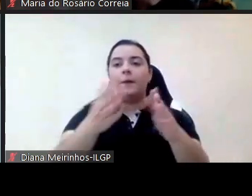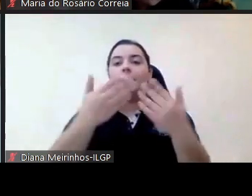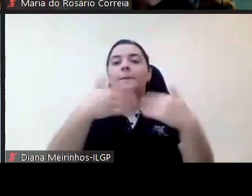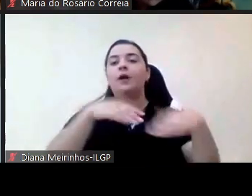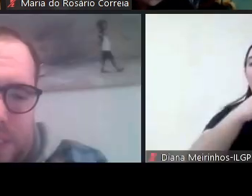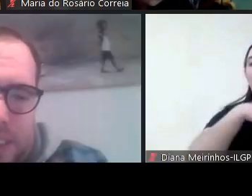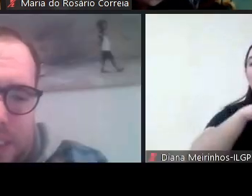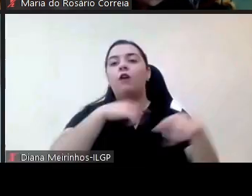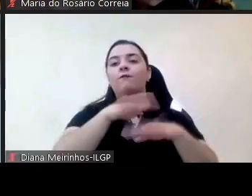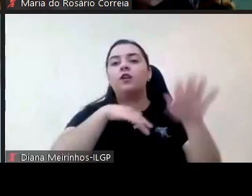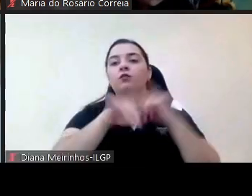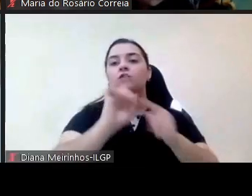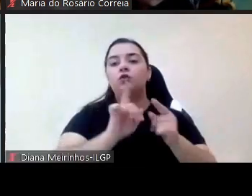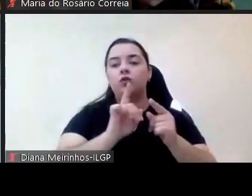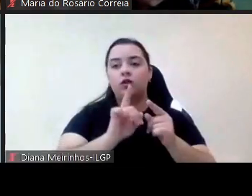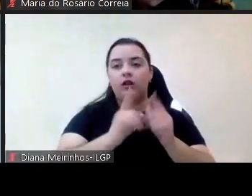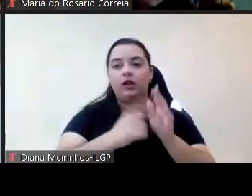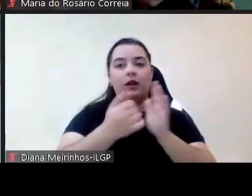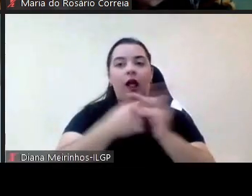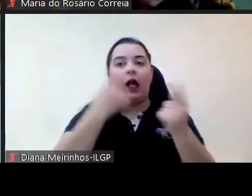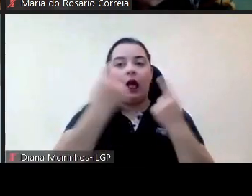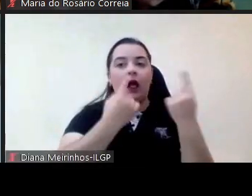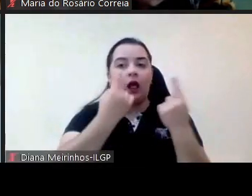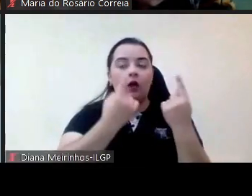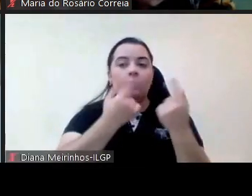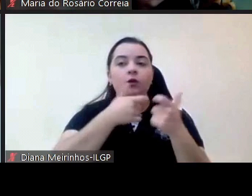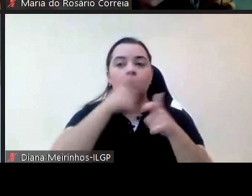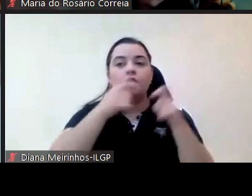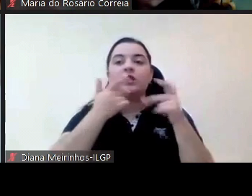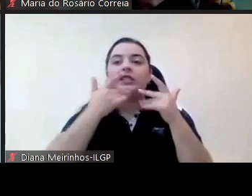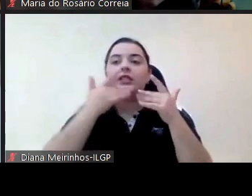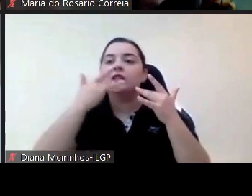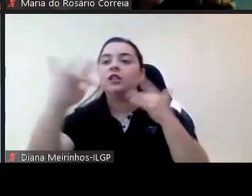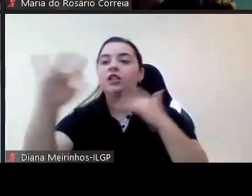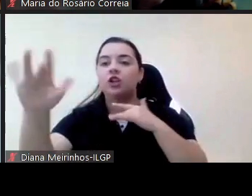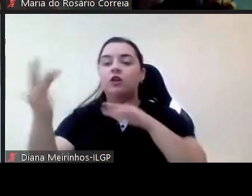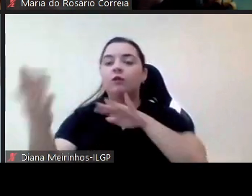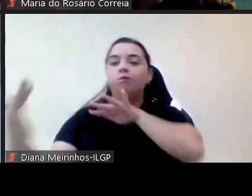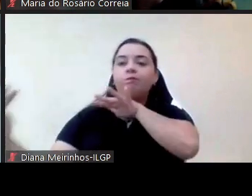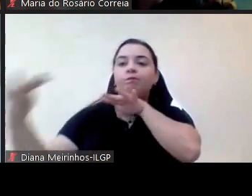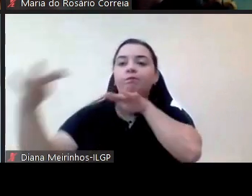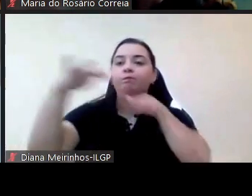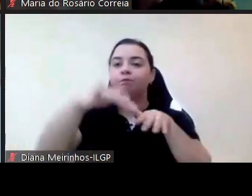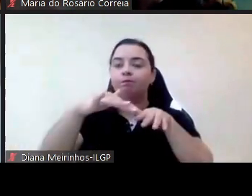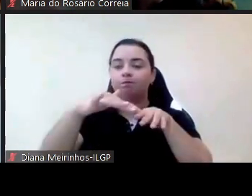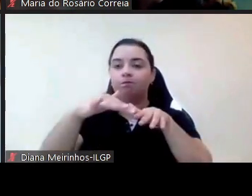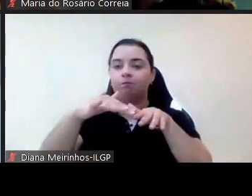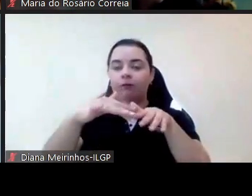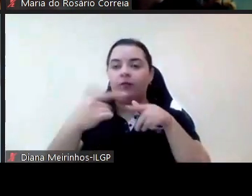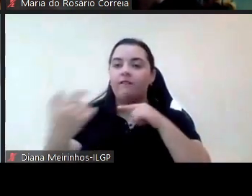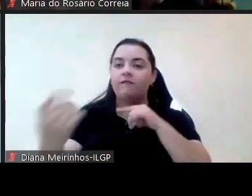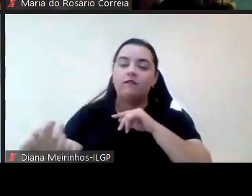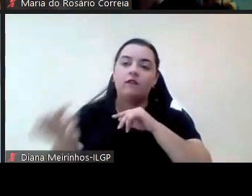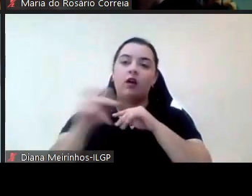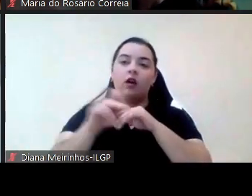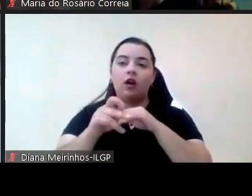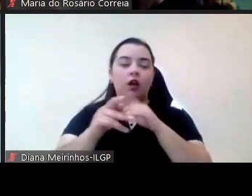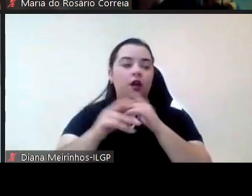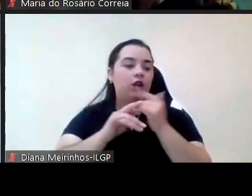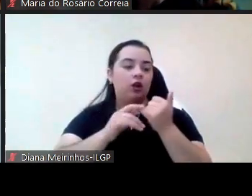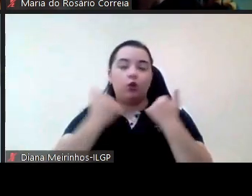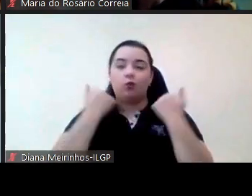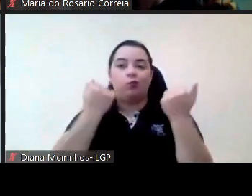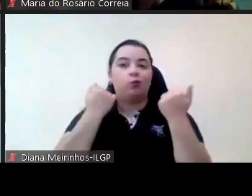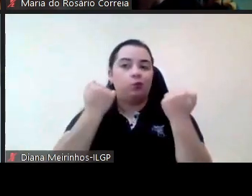sempre que algum imigrante já nos aconteceu que vão aos locais e não são atendidos e pronto não tem